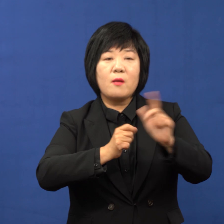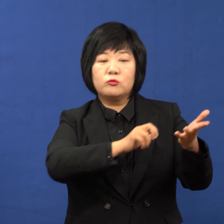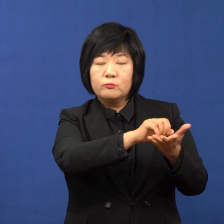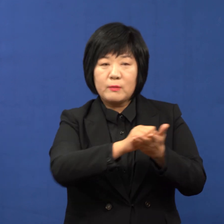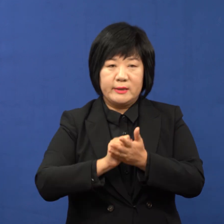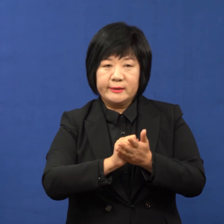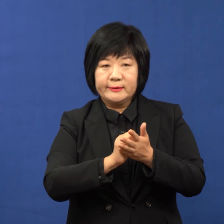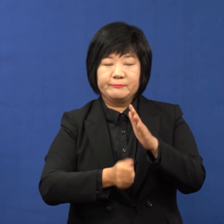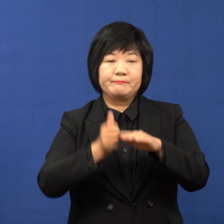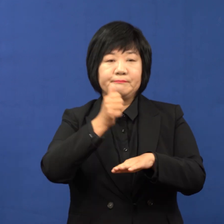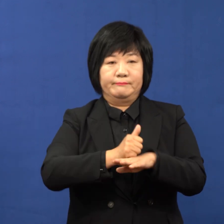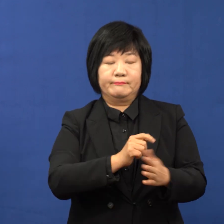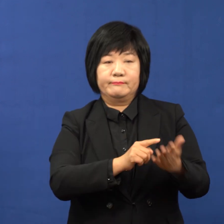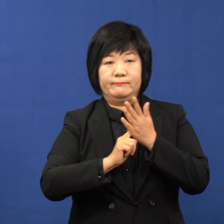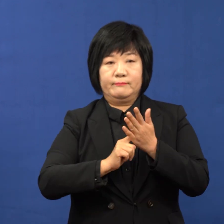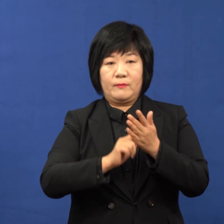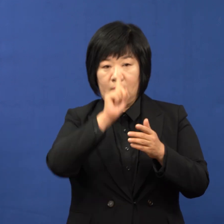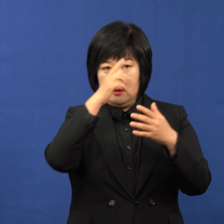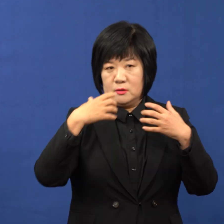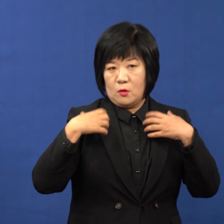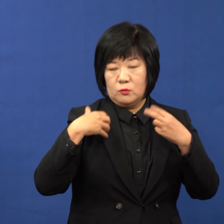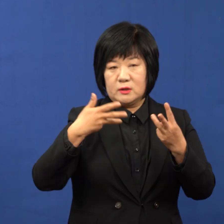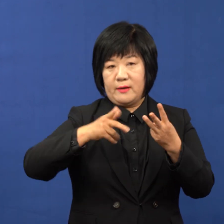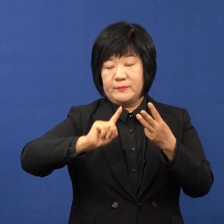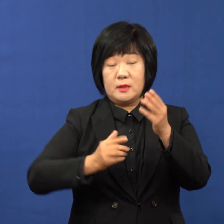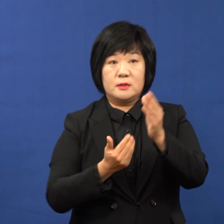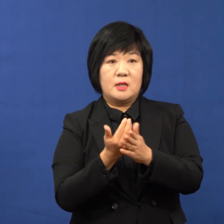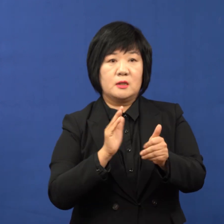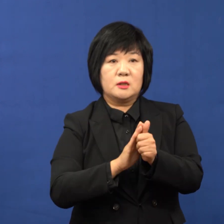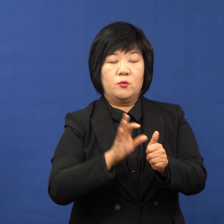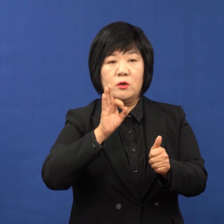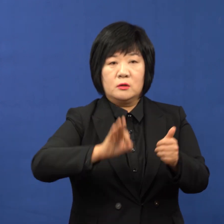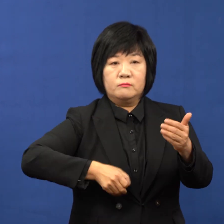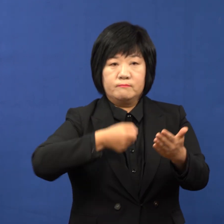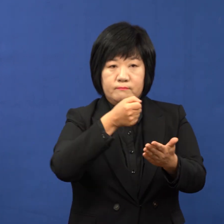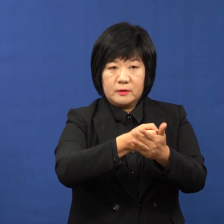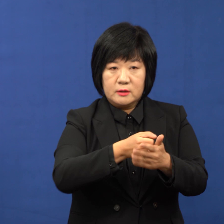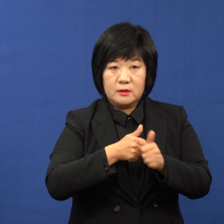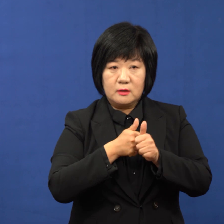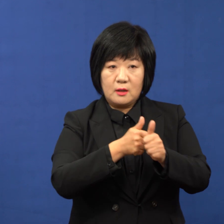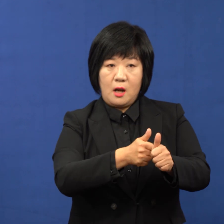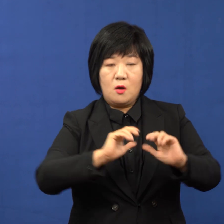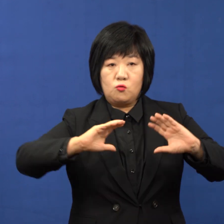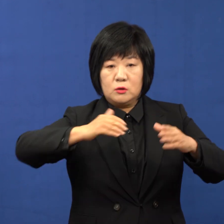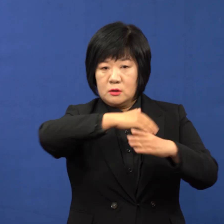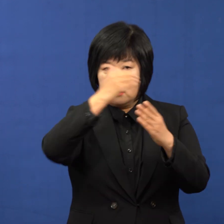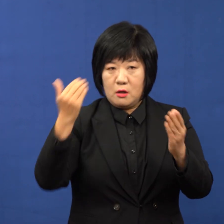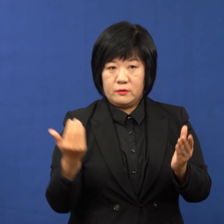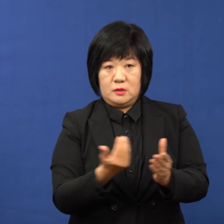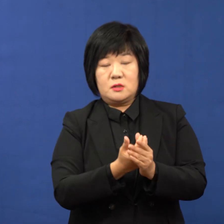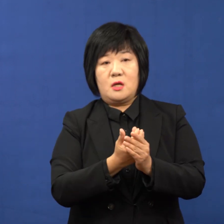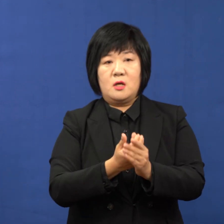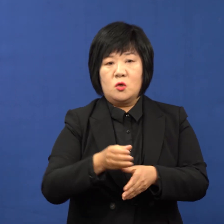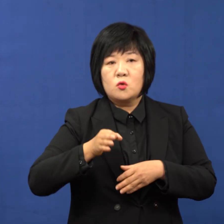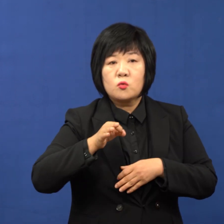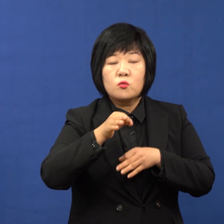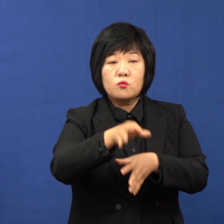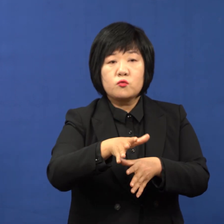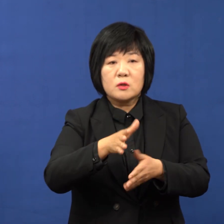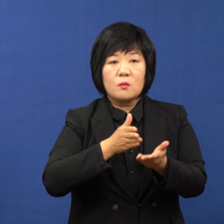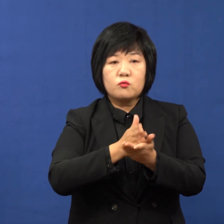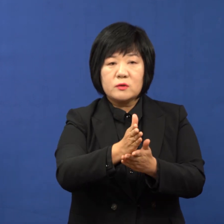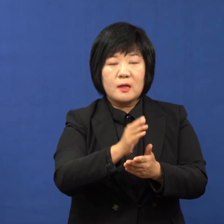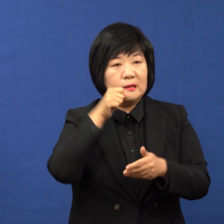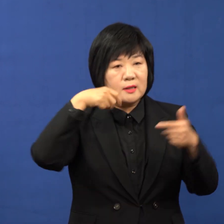거두었습니다. 이는 정부의 제3차 재난지원금 지급 결정에 따라서 국가 전체 투자 분야 예산이